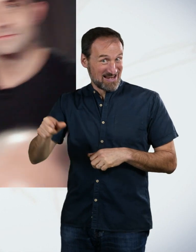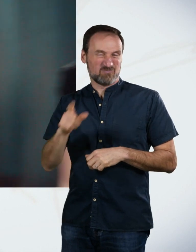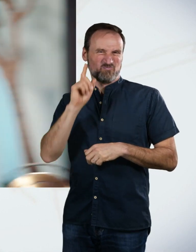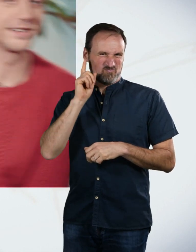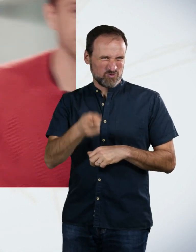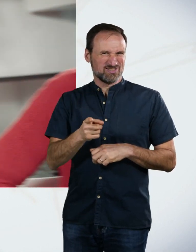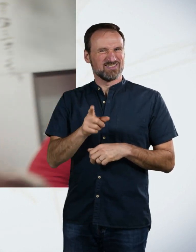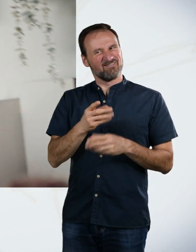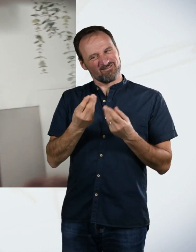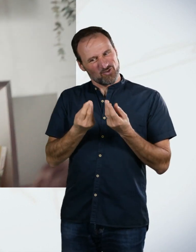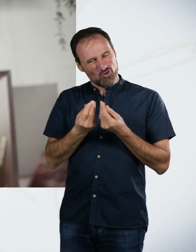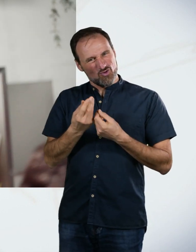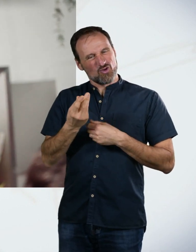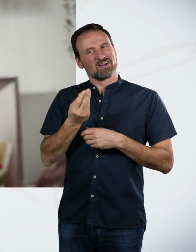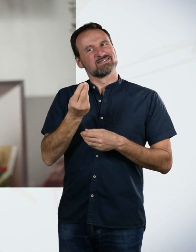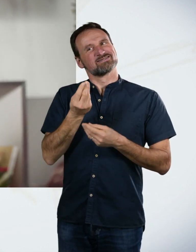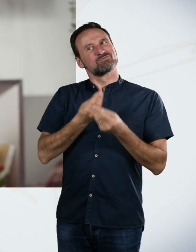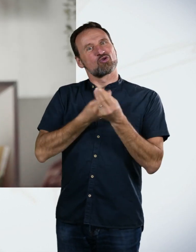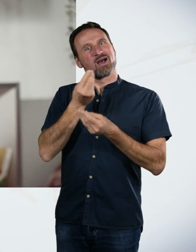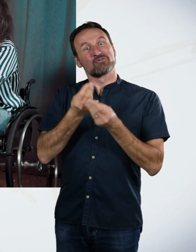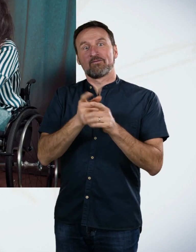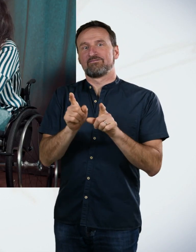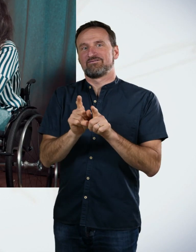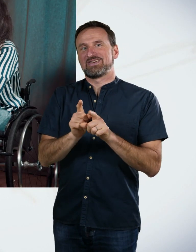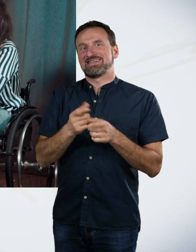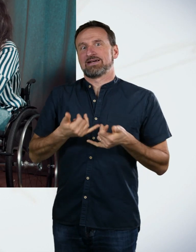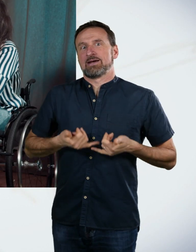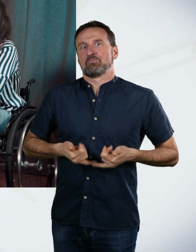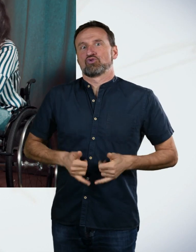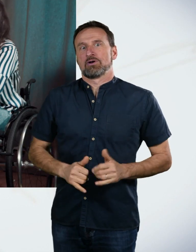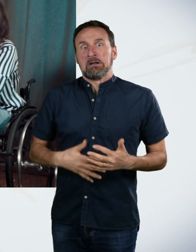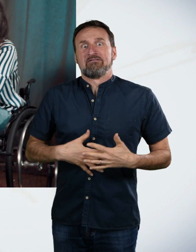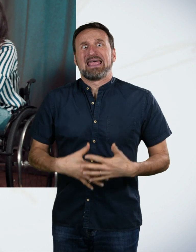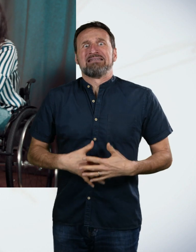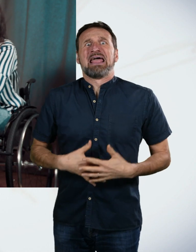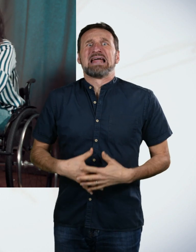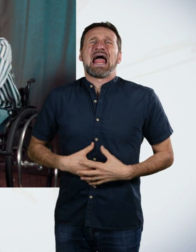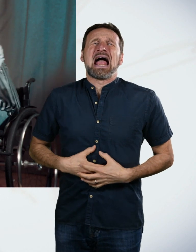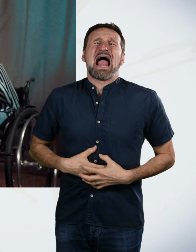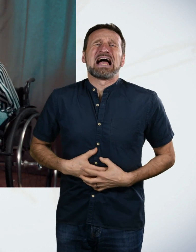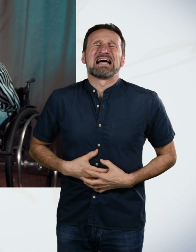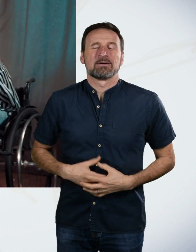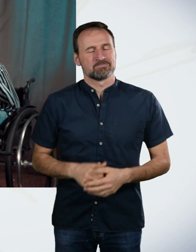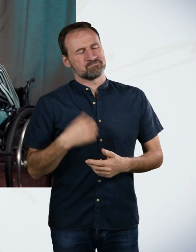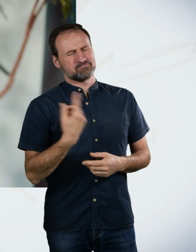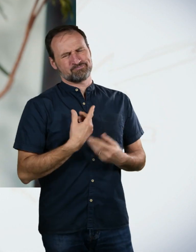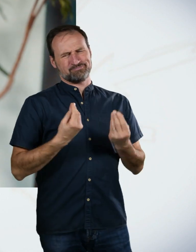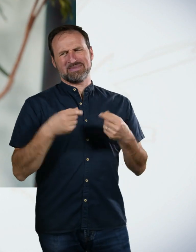Geburt durchmachen. Ja, wir sind ja ein sehr männerlastiges Team hier, haben wir gemerkt und wir können, wir wollen uns besser in die Bedürfnisse von